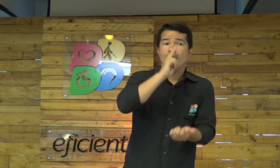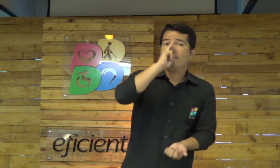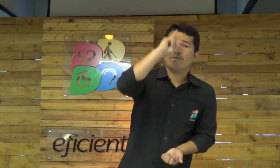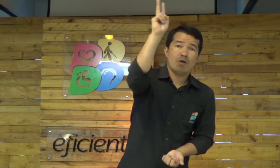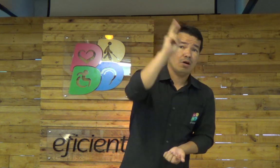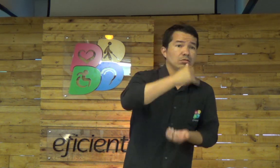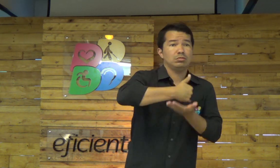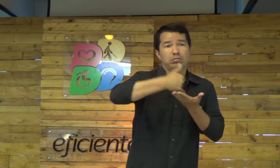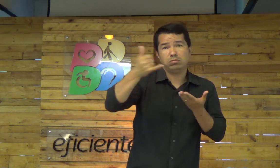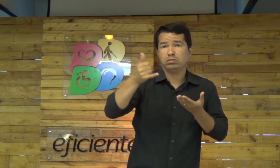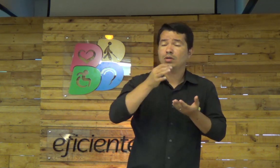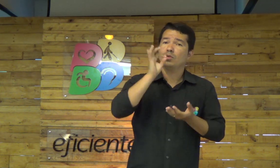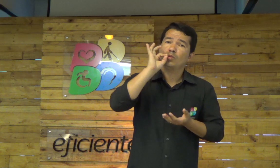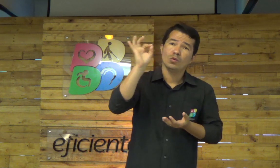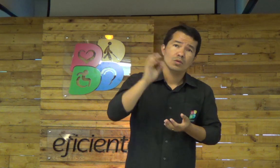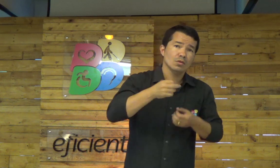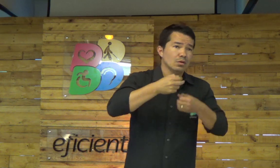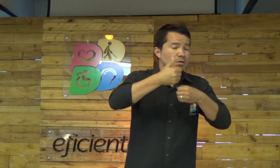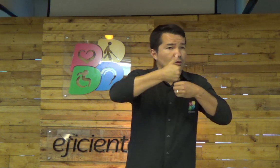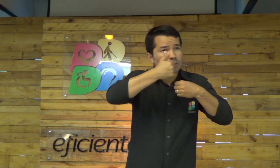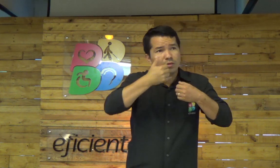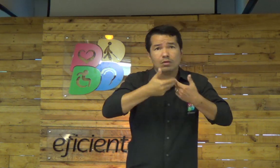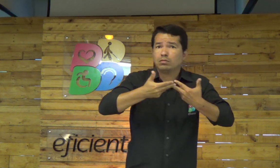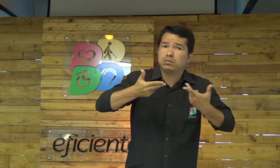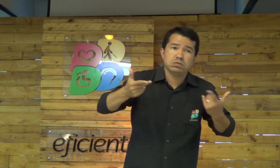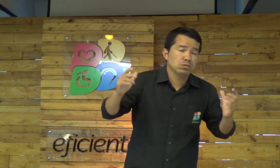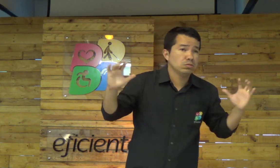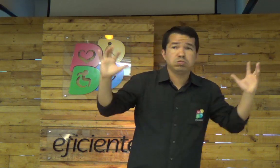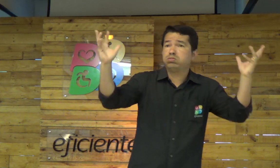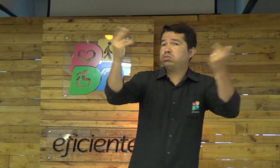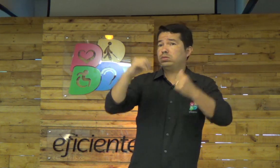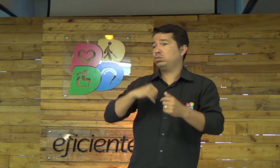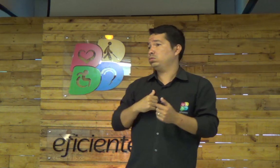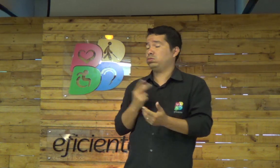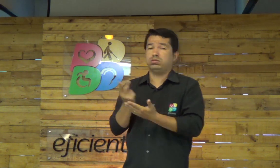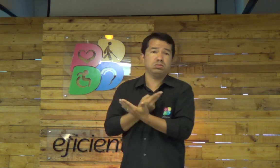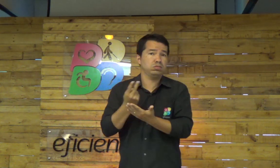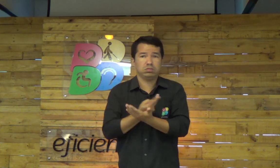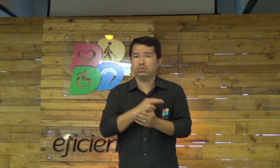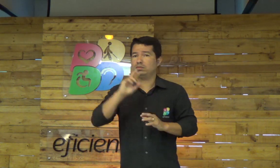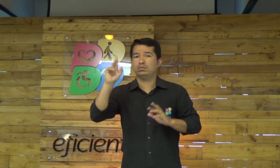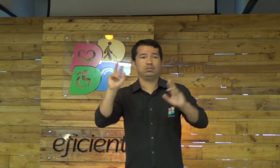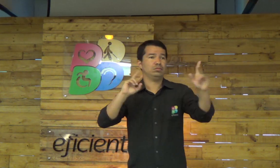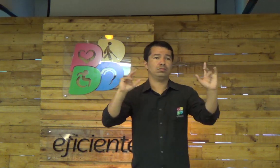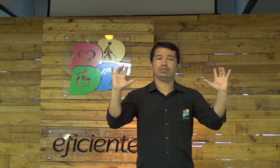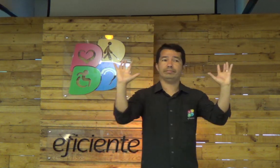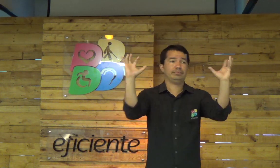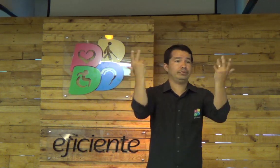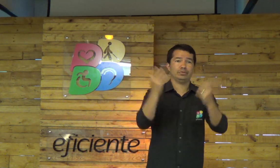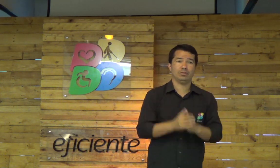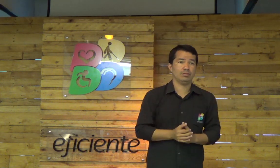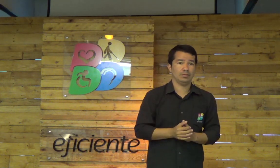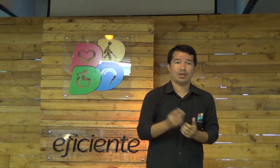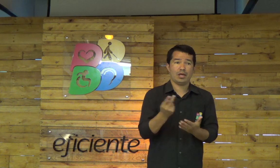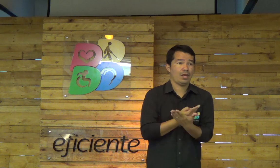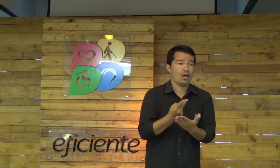viciadas... Em drogas... Em várias coisas... E erram... Isso...